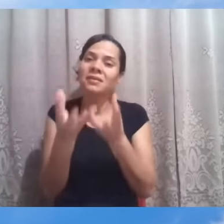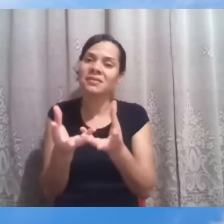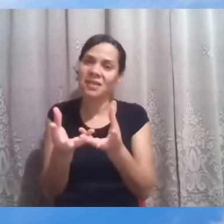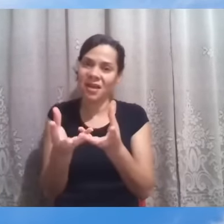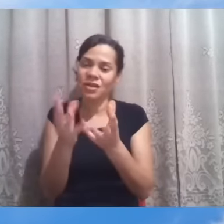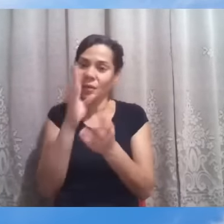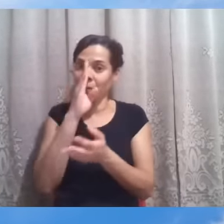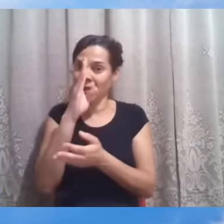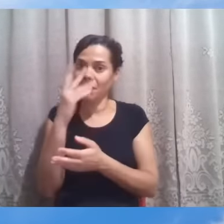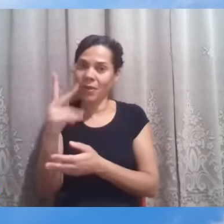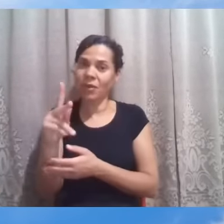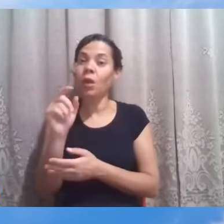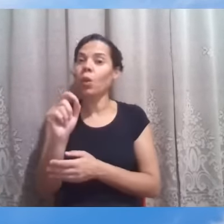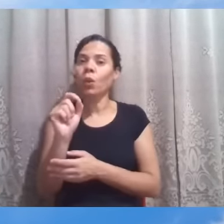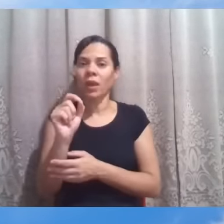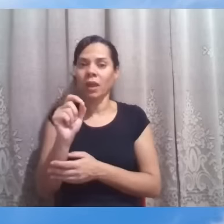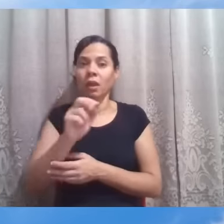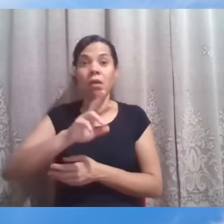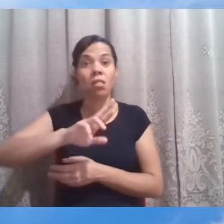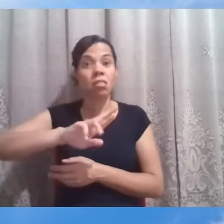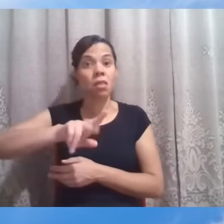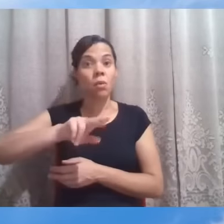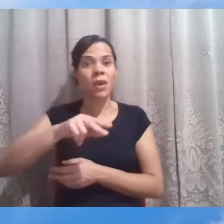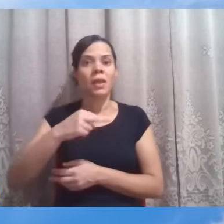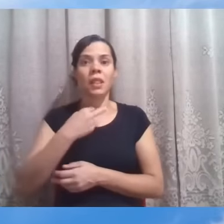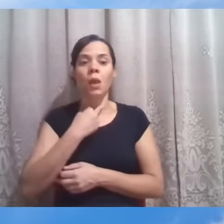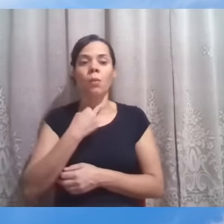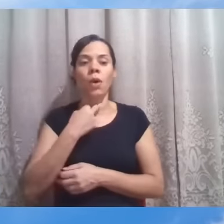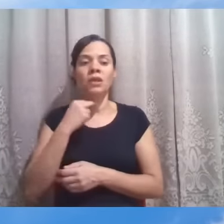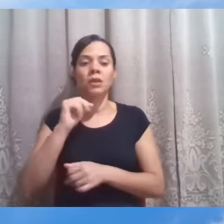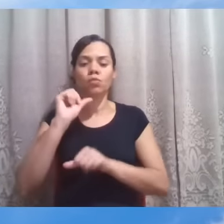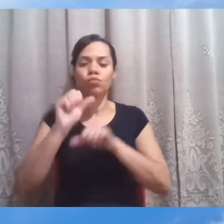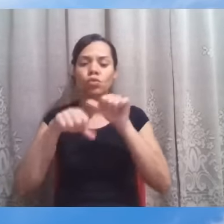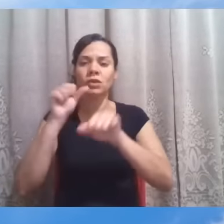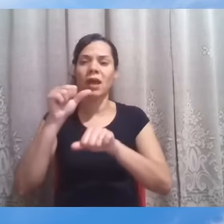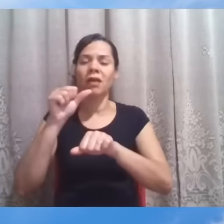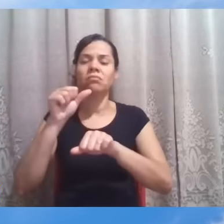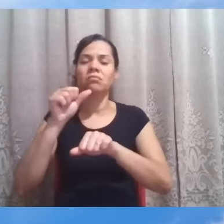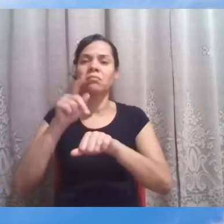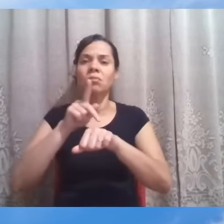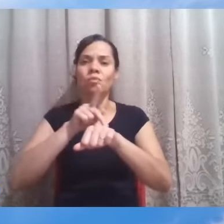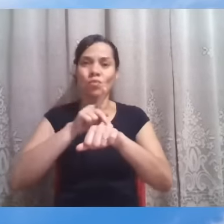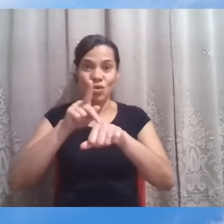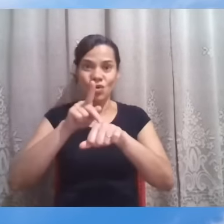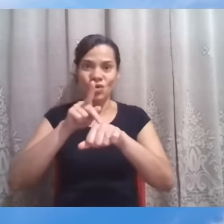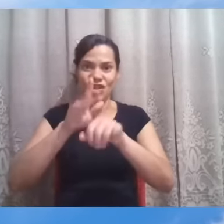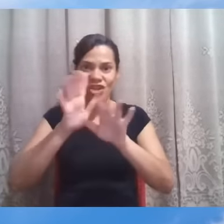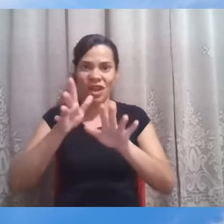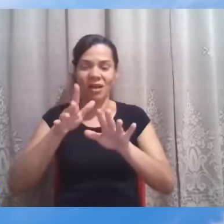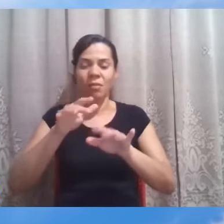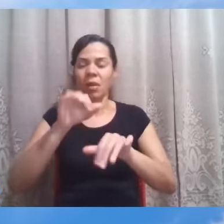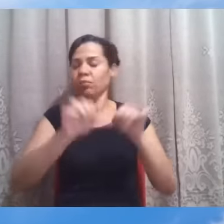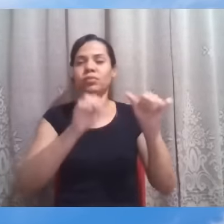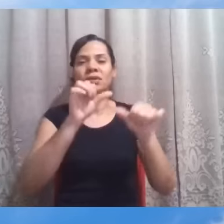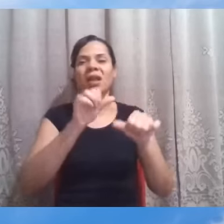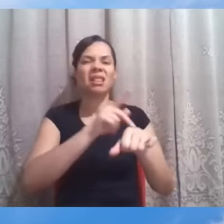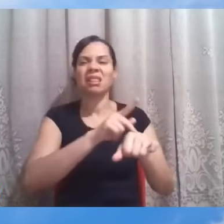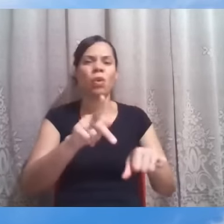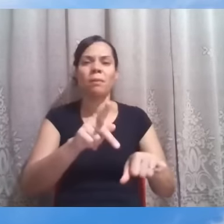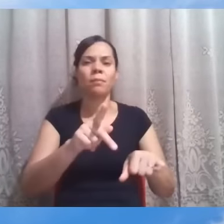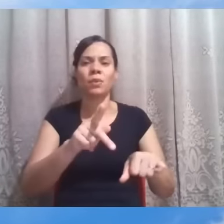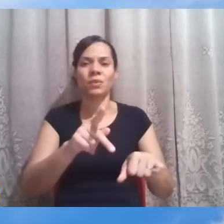mediúnica que ele tem é não torne-se do impuro que Deus purificou. Na verdade, era um jeito que o alto encontrou ali de começar a